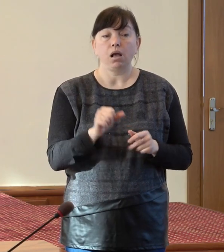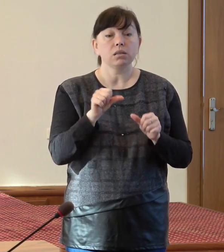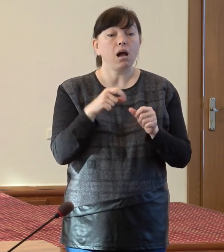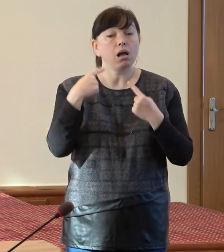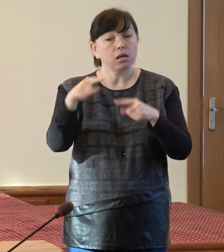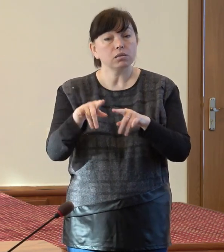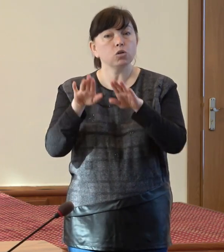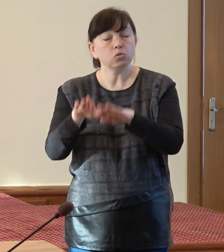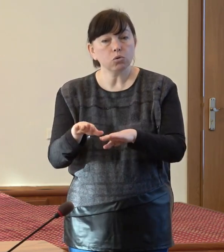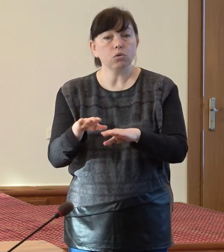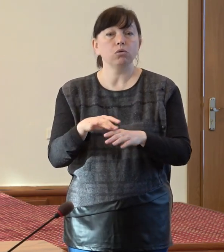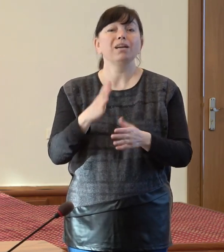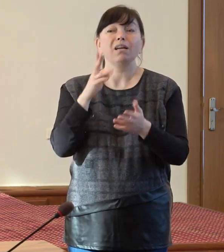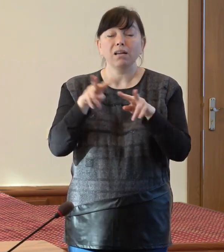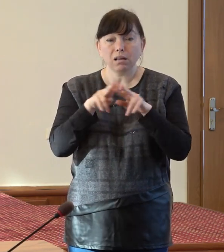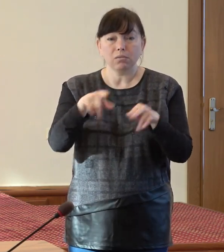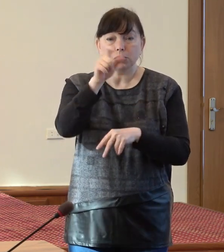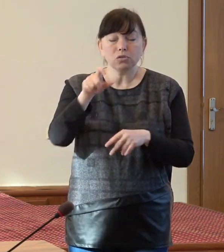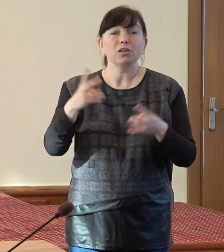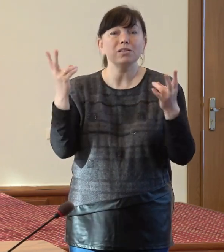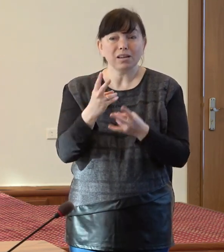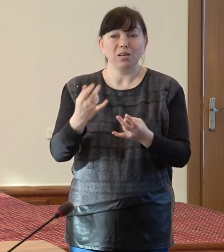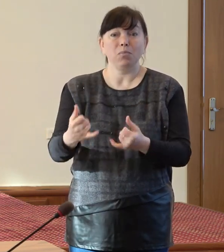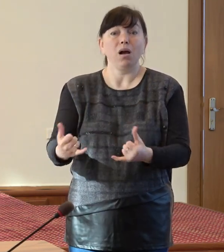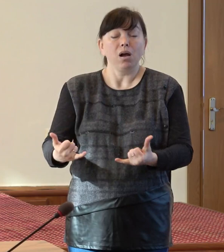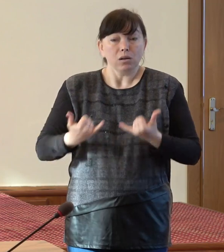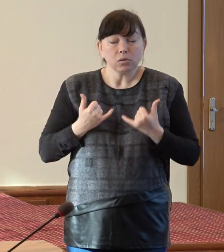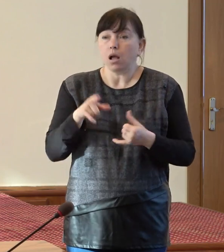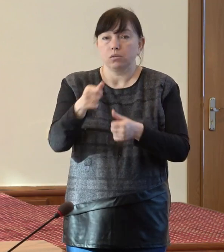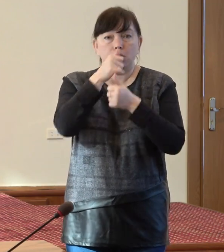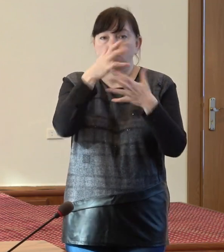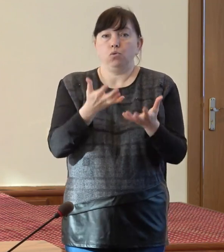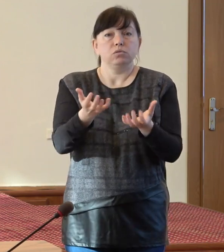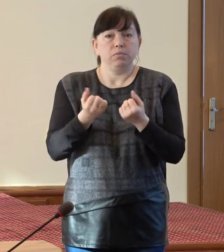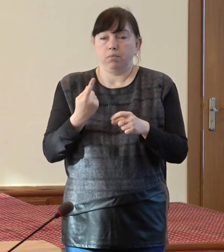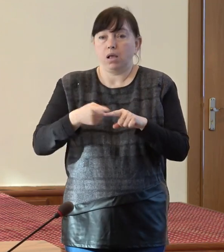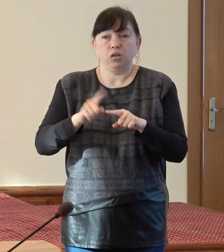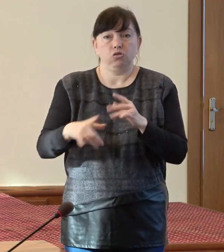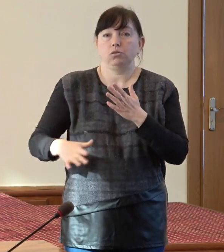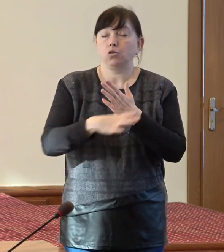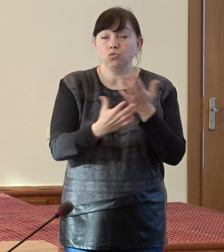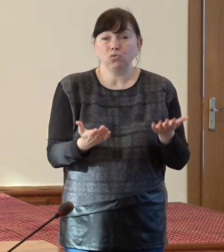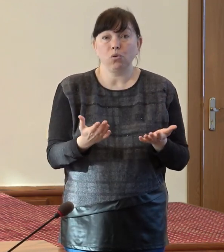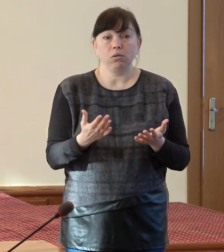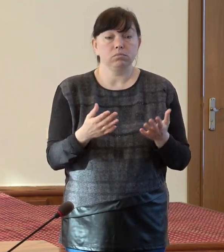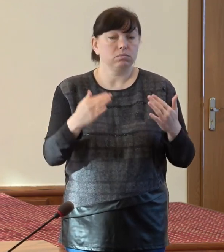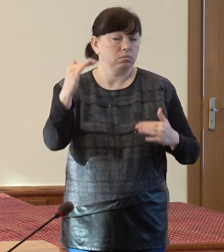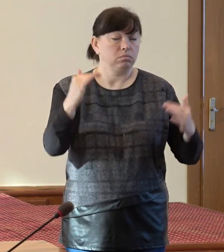aluguri sunt acești cetățeni care au nevoie de servicii, dar nu au acces la servicii. Și aceasta